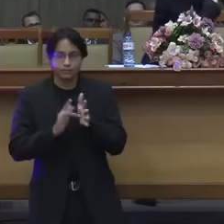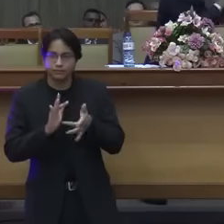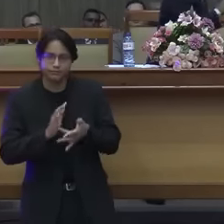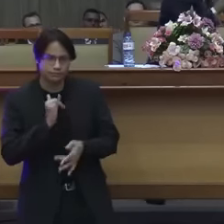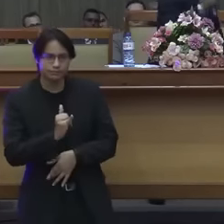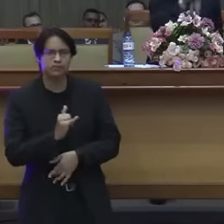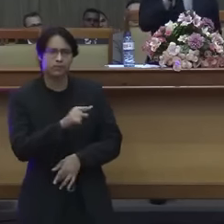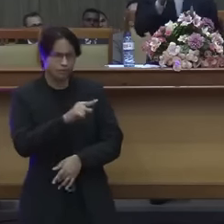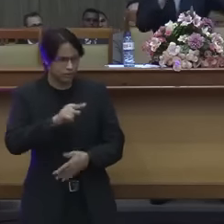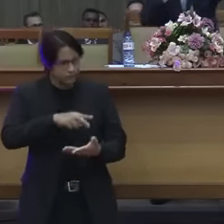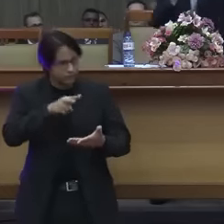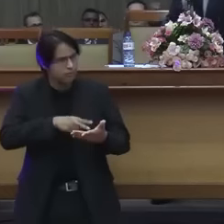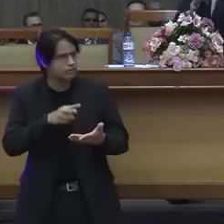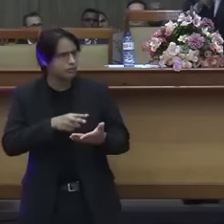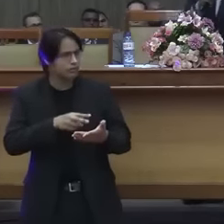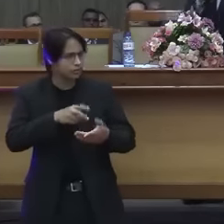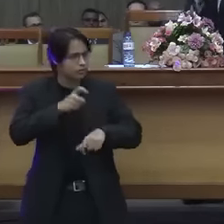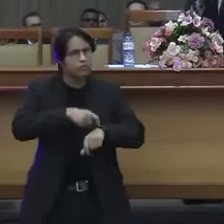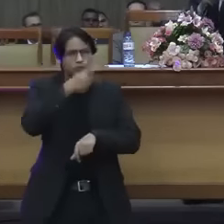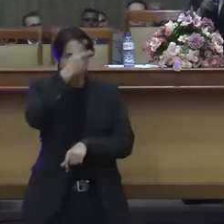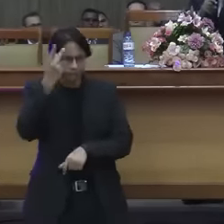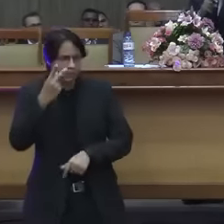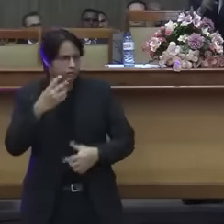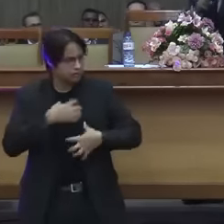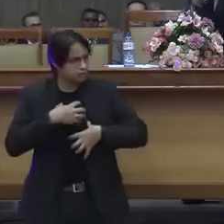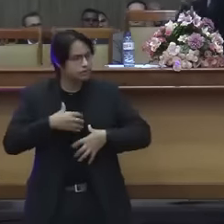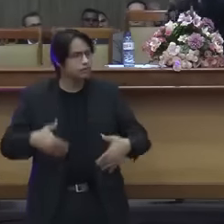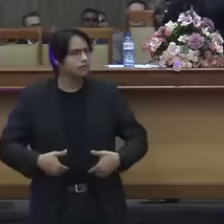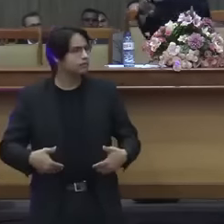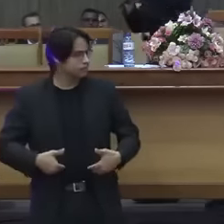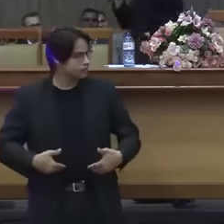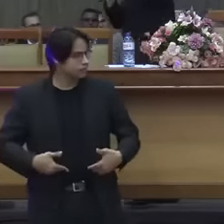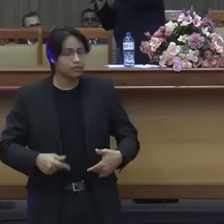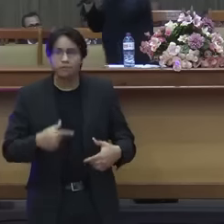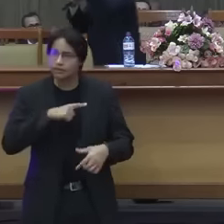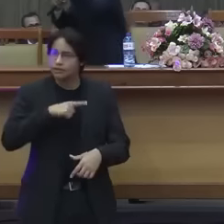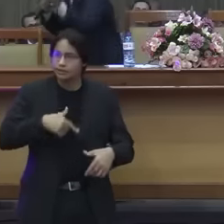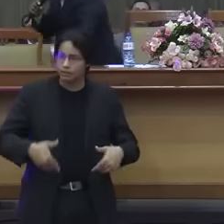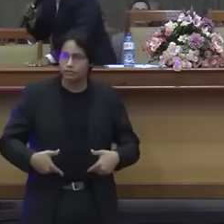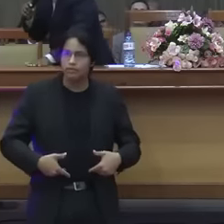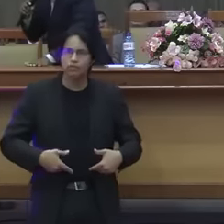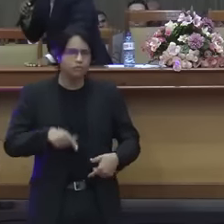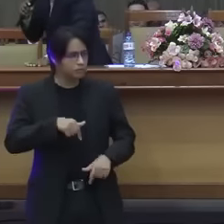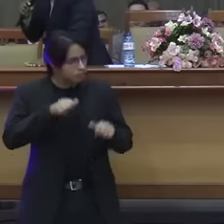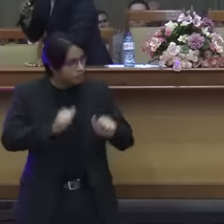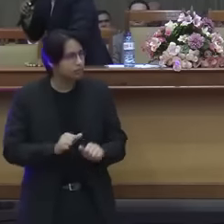está com fome pode pegar espiga no dia de sábado pra comer